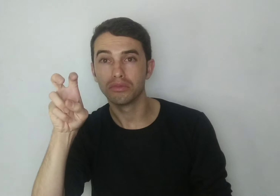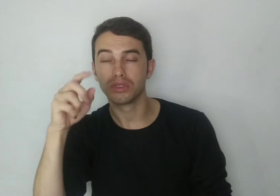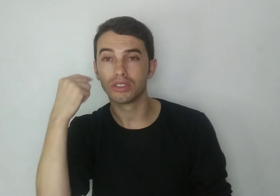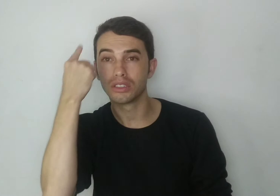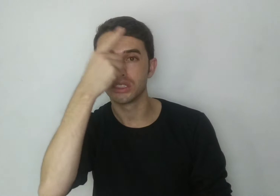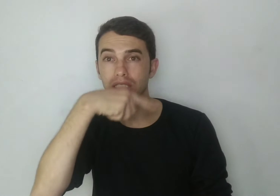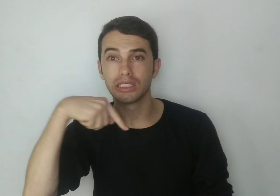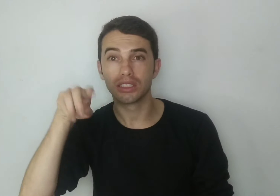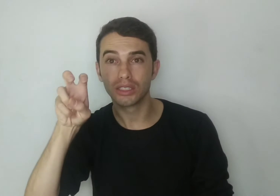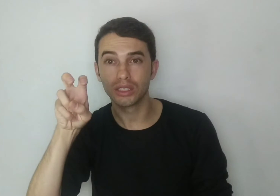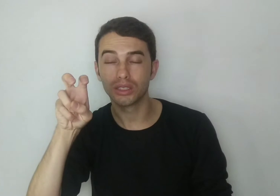depois as cinco.